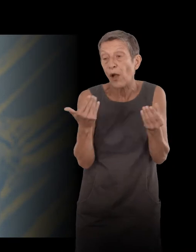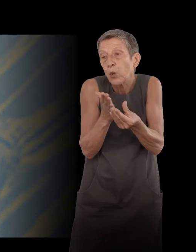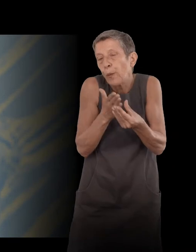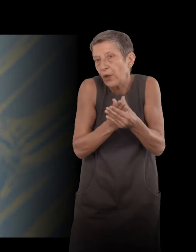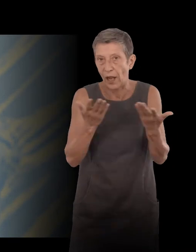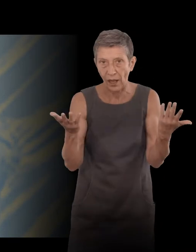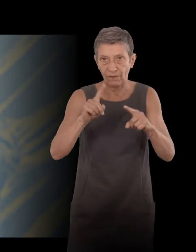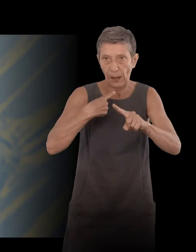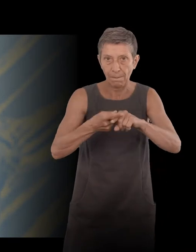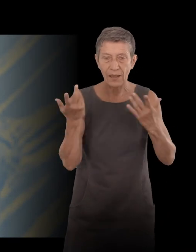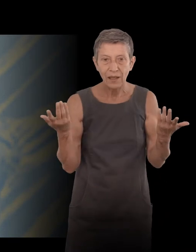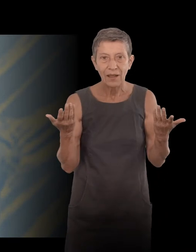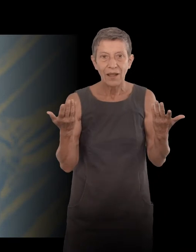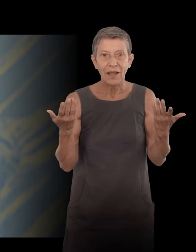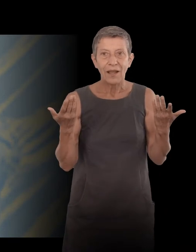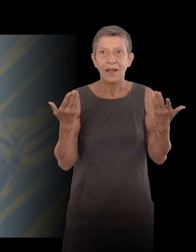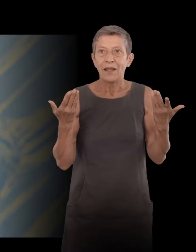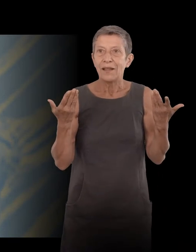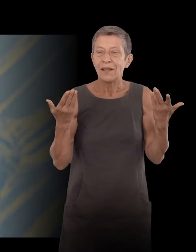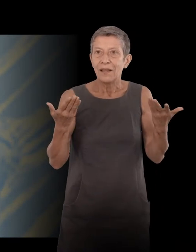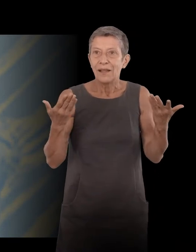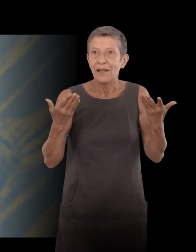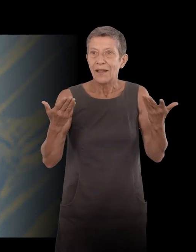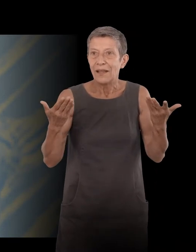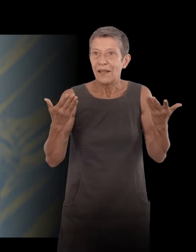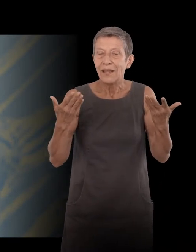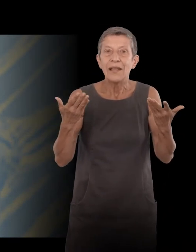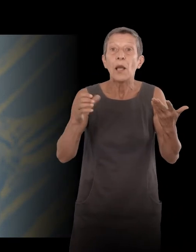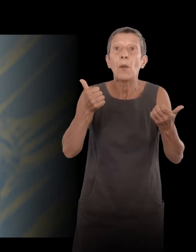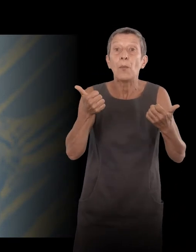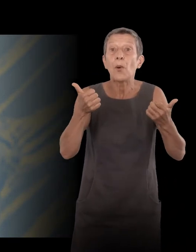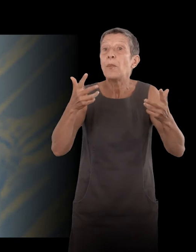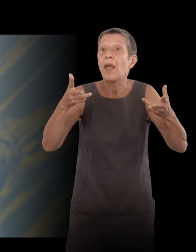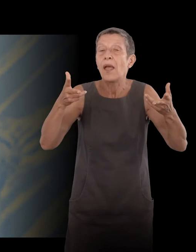And for the first to it, he saw that I could work in a different way.